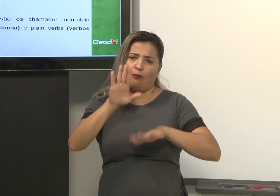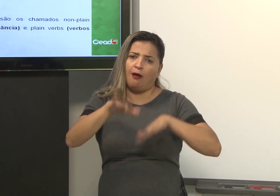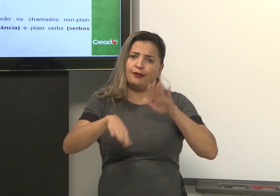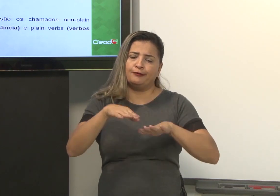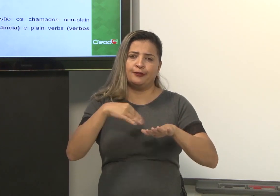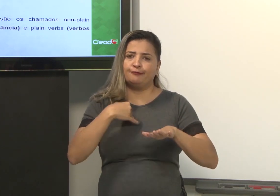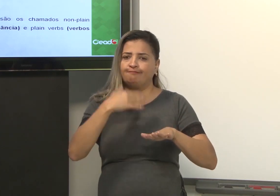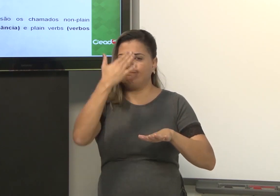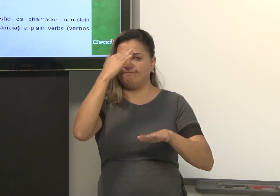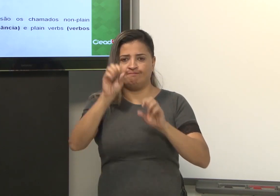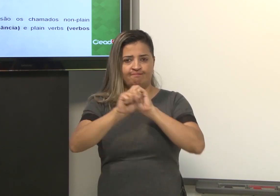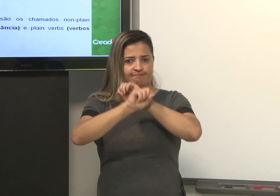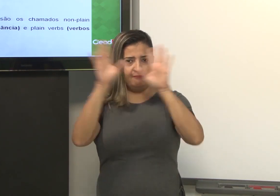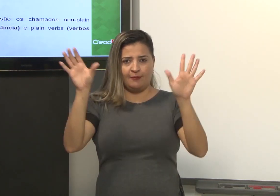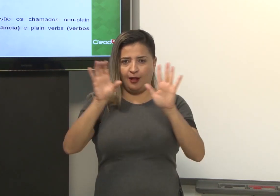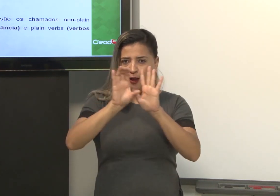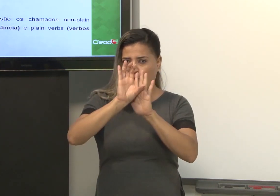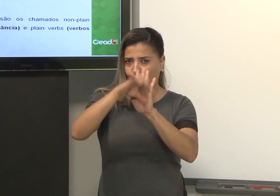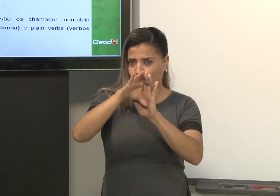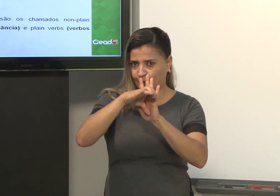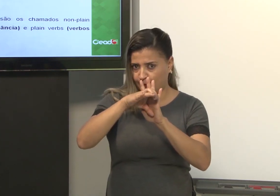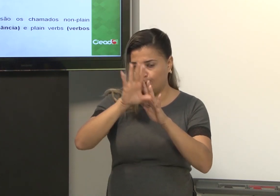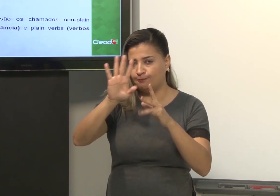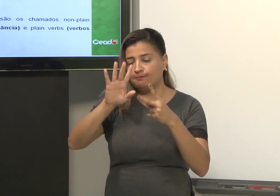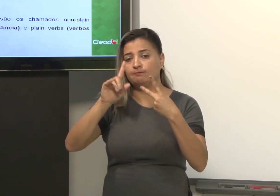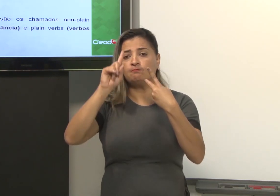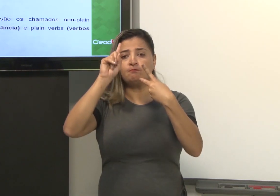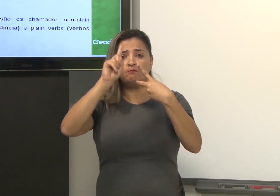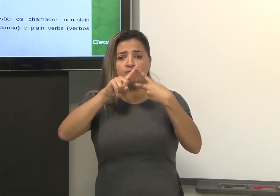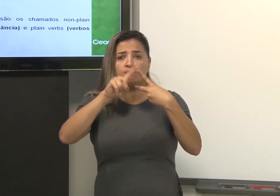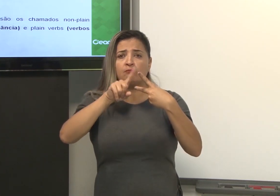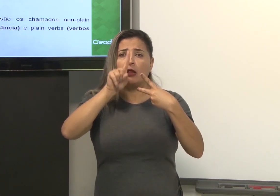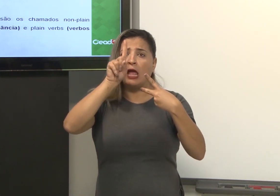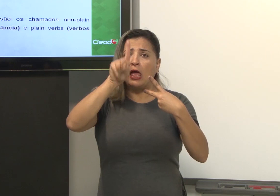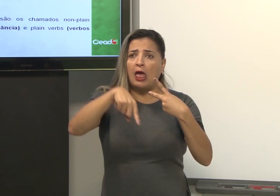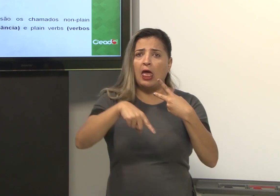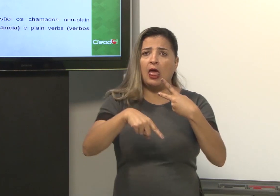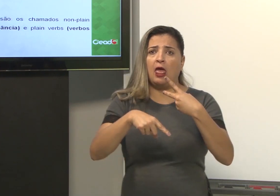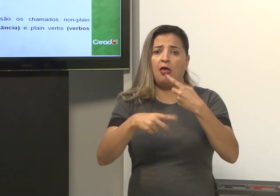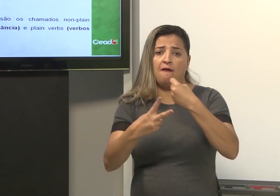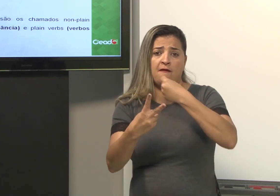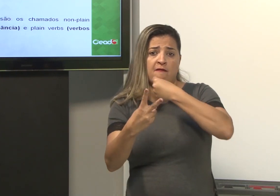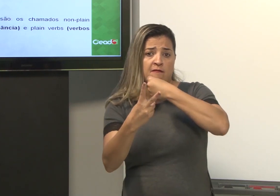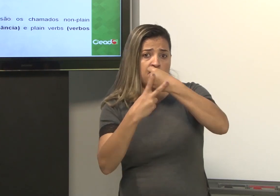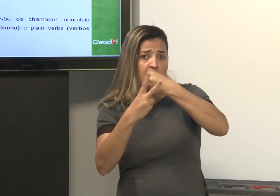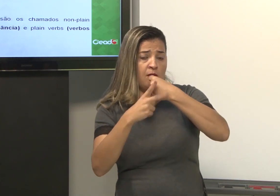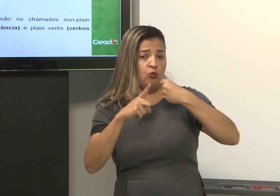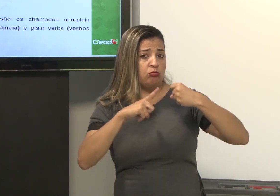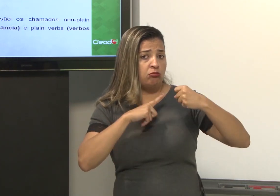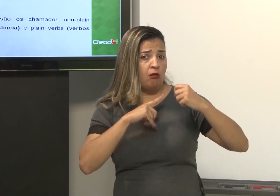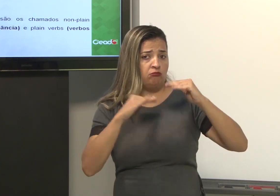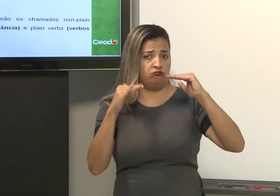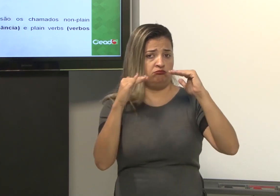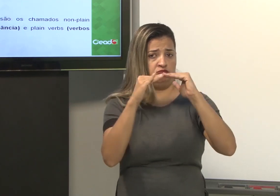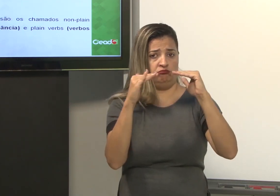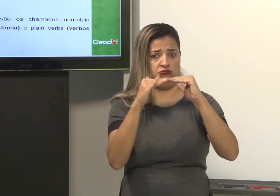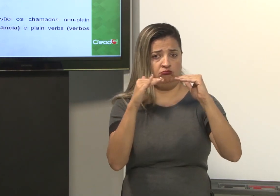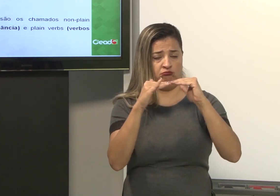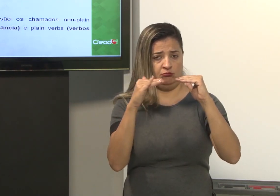Vários artigos tem, então vocês precisam saber. Mas vamos explicar de forma clara o conceito. O primeiro é o verbo com